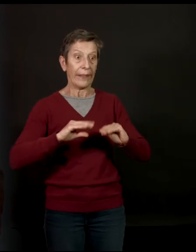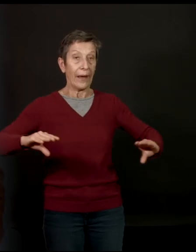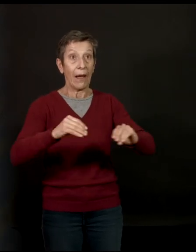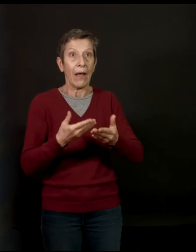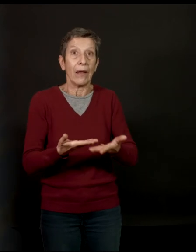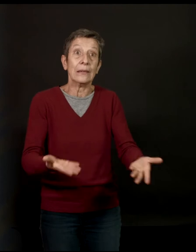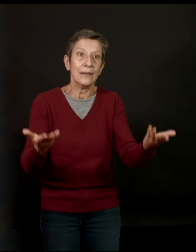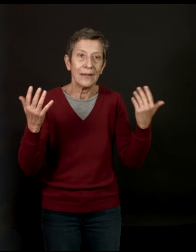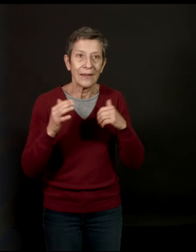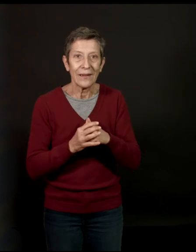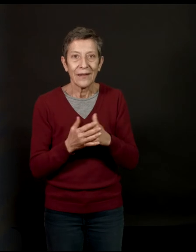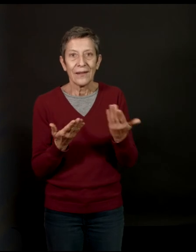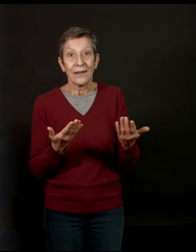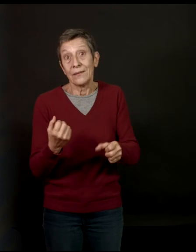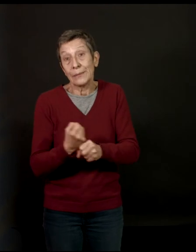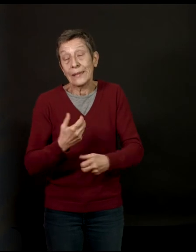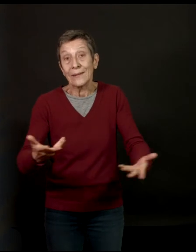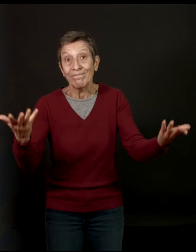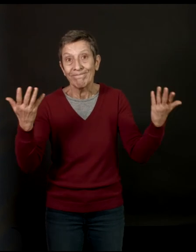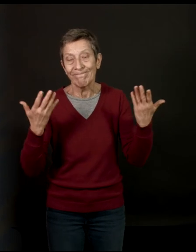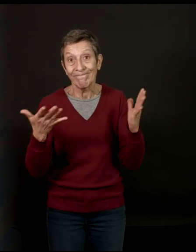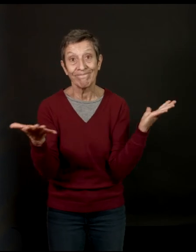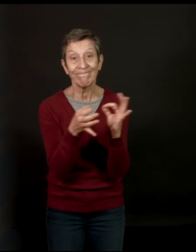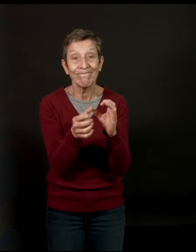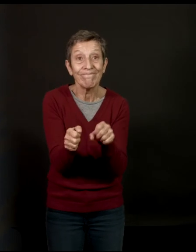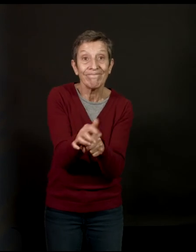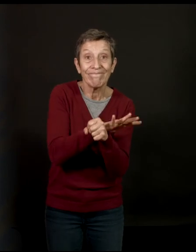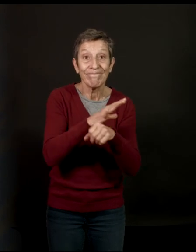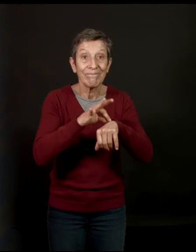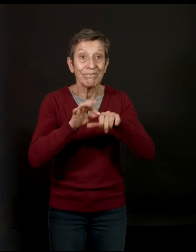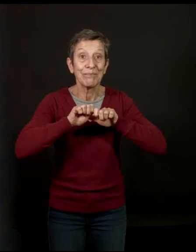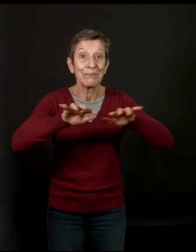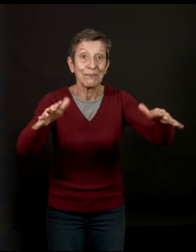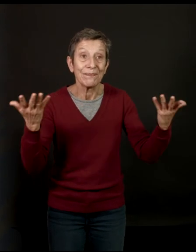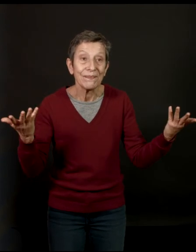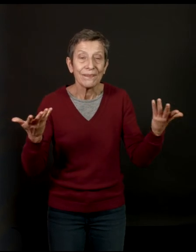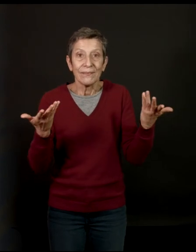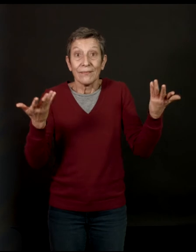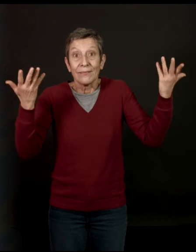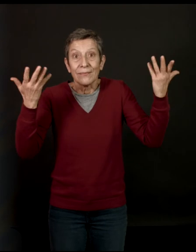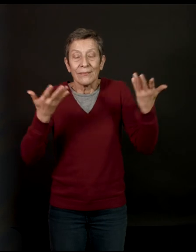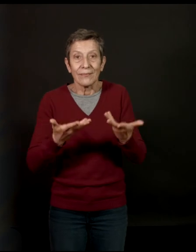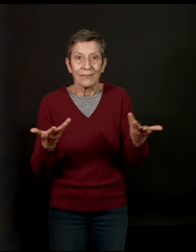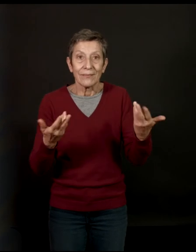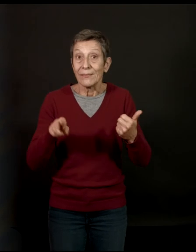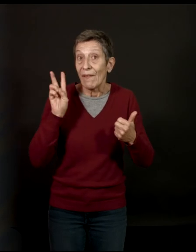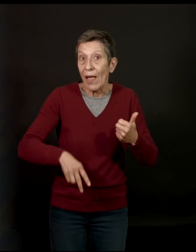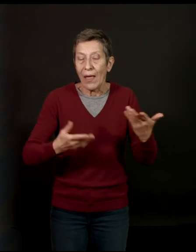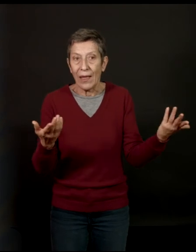Les terrains du moment, sont malheureusement pandémiques. Donc, on est tous un peu confrontés à les